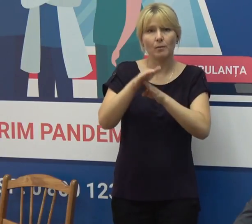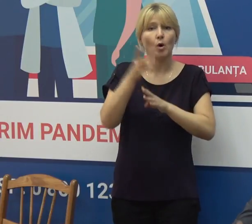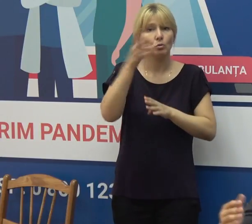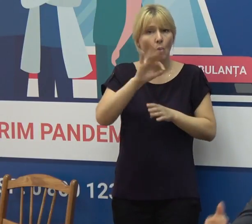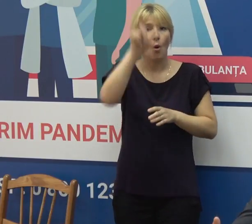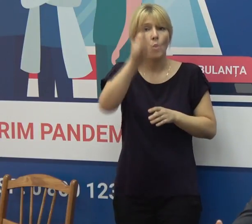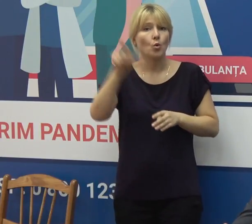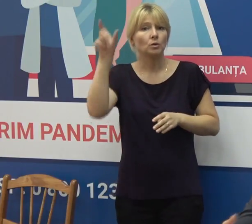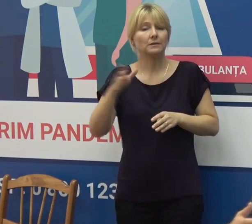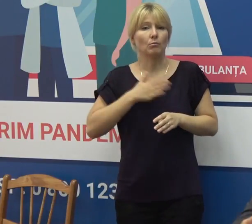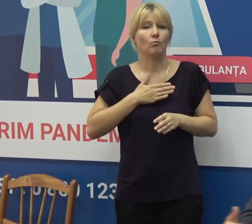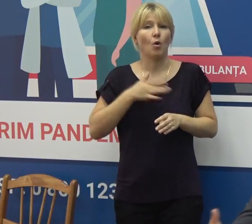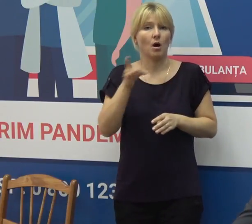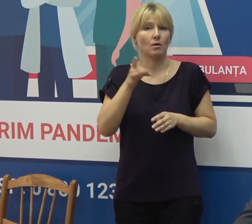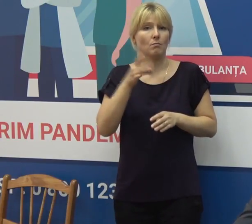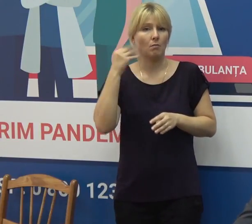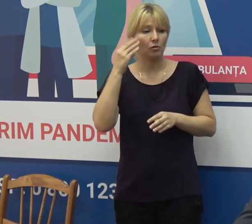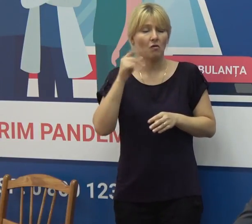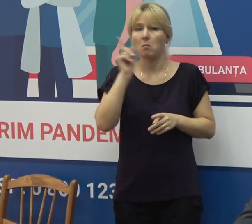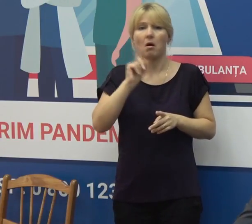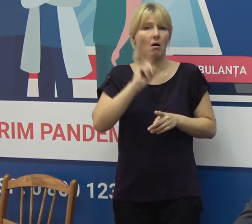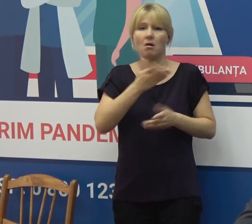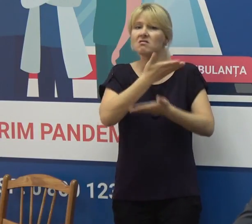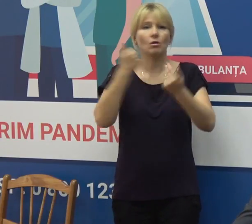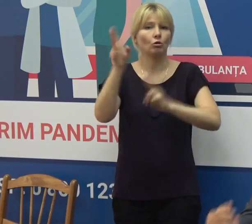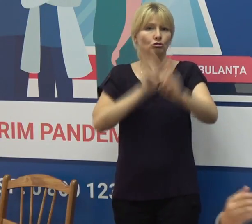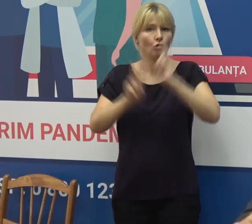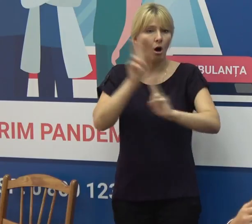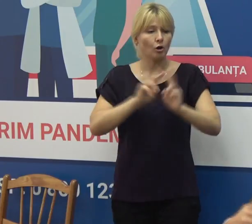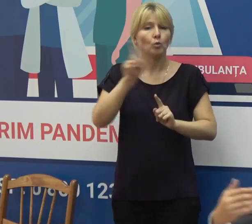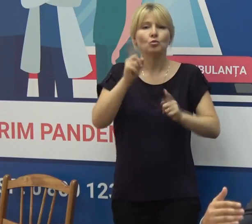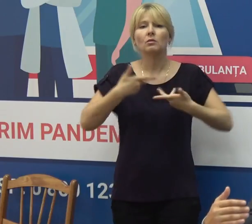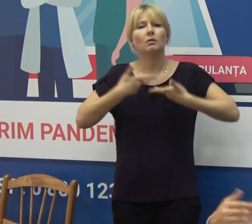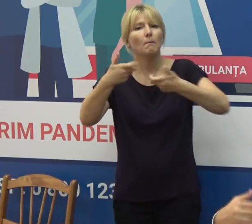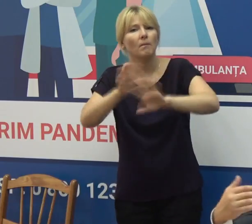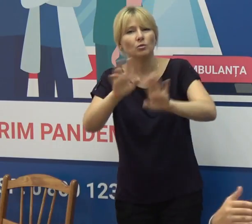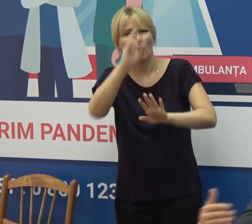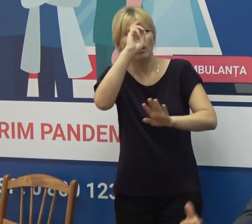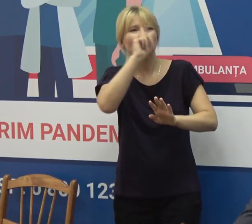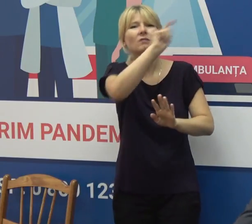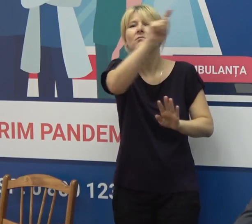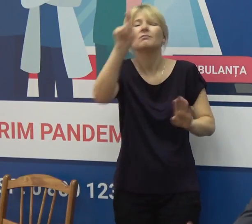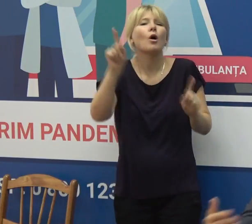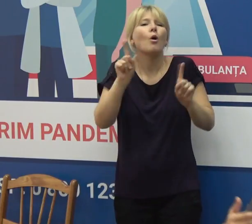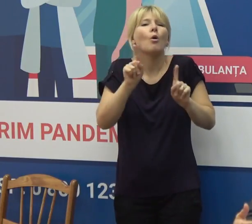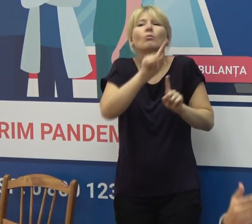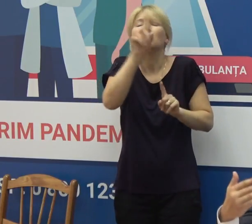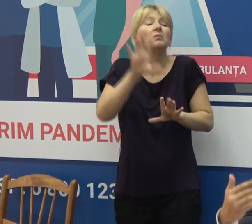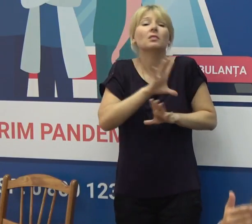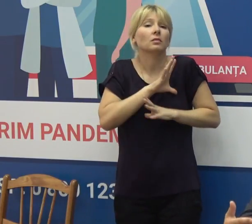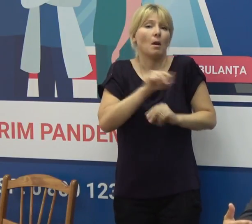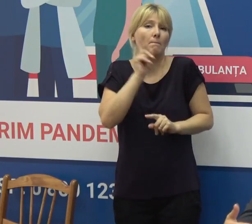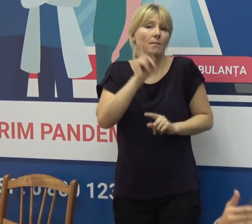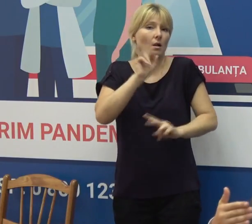cetățenii noștri de neacceptanță a certificatului de vaccinare de vreun oarecare stat de înglumi. Astfel,